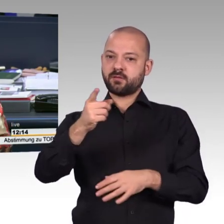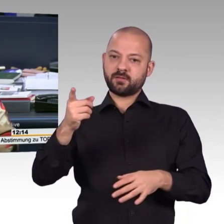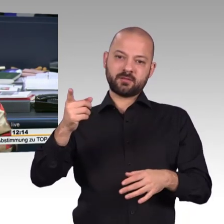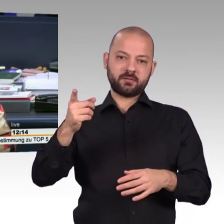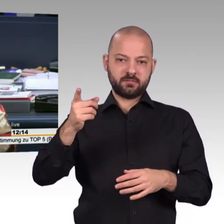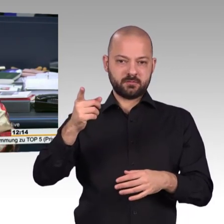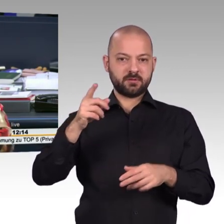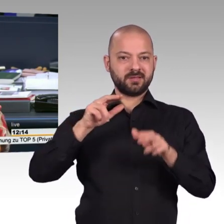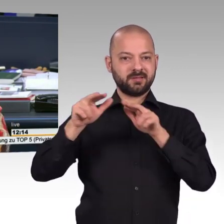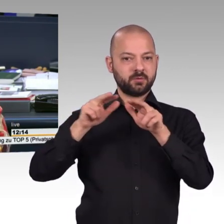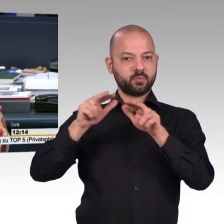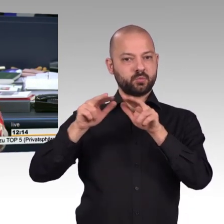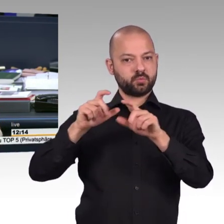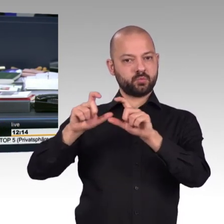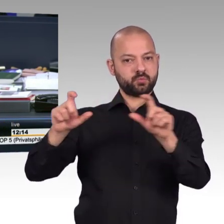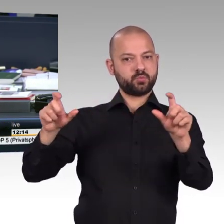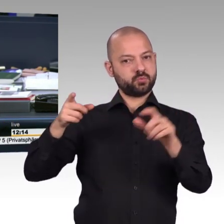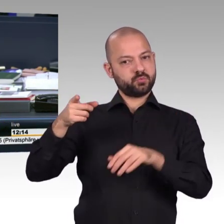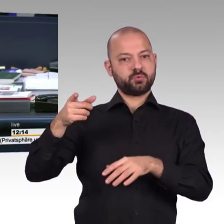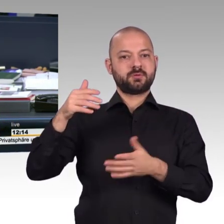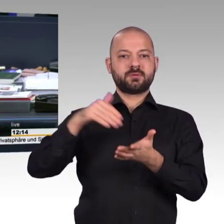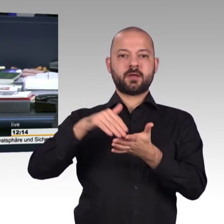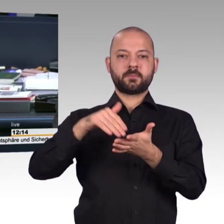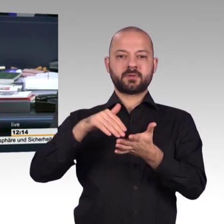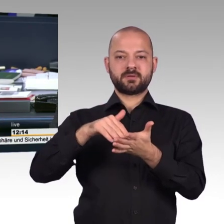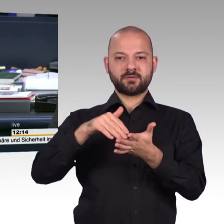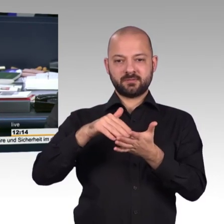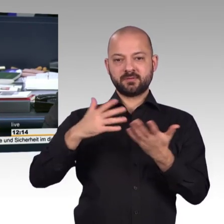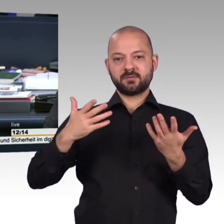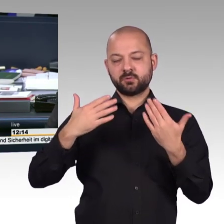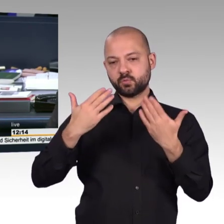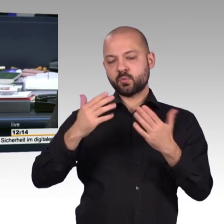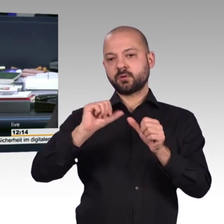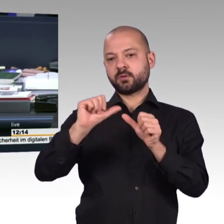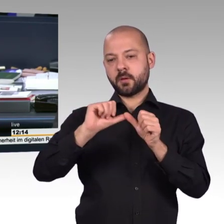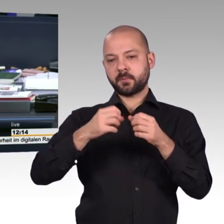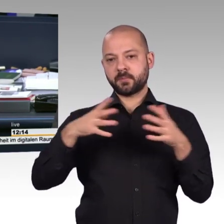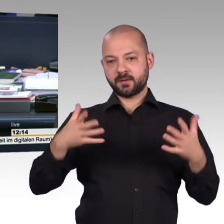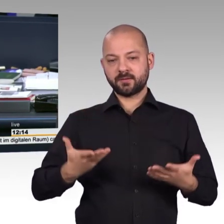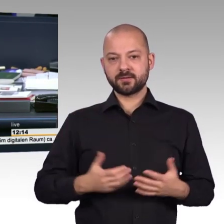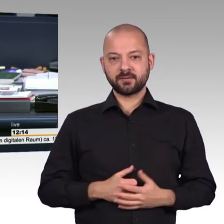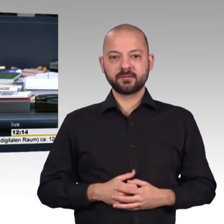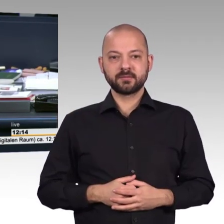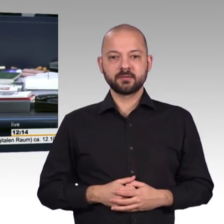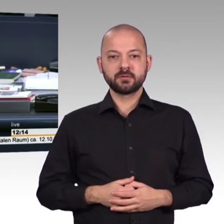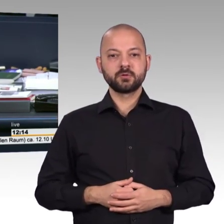So, jetzt lasse ich aber abstimmen über den Überweisungsvorschlag der Fraktionen der CDU, CSU und SPD.